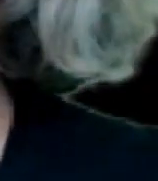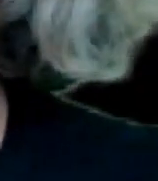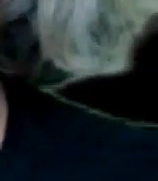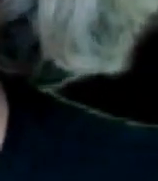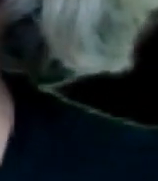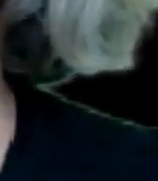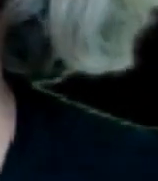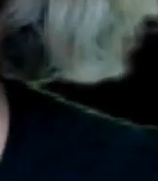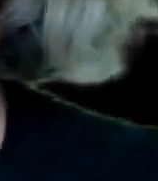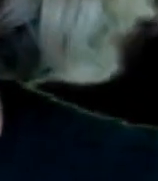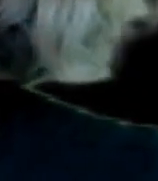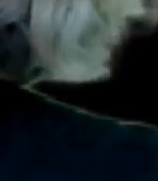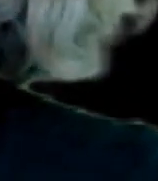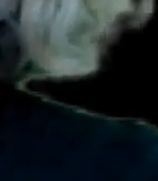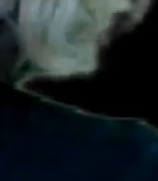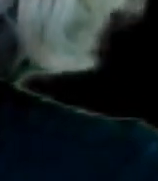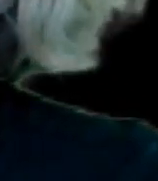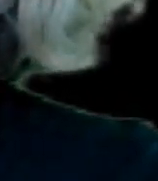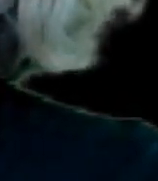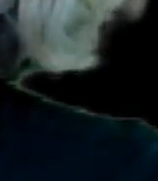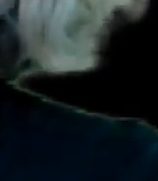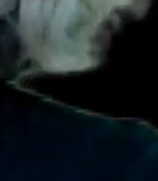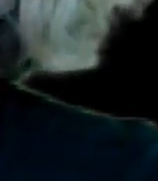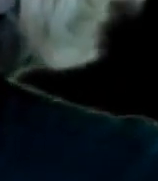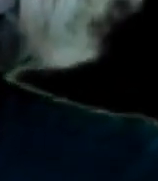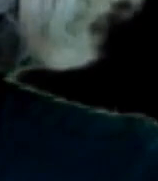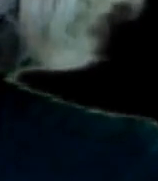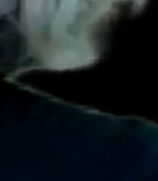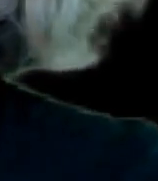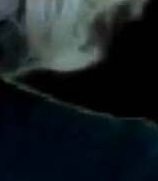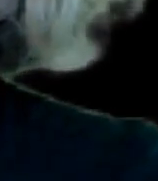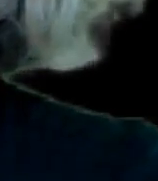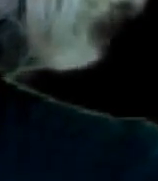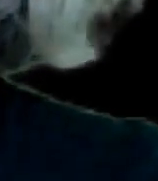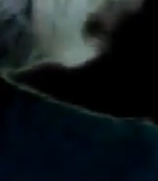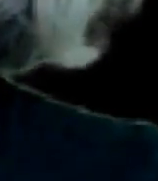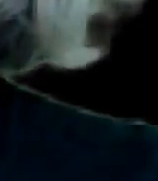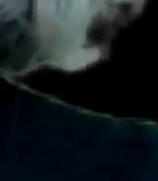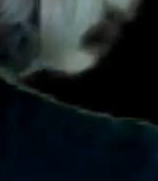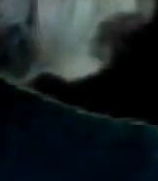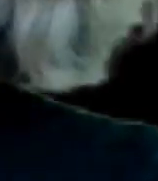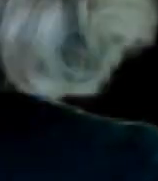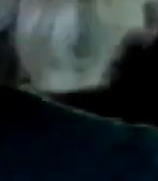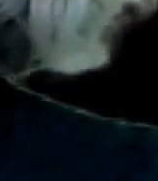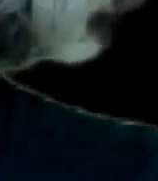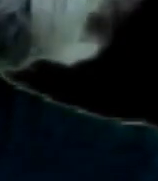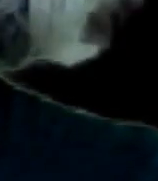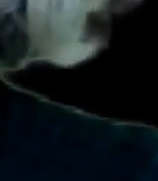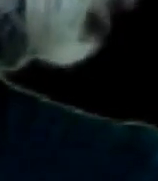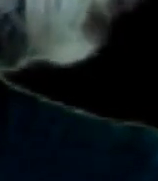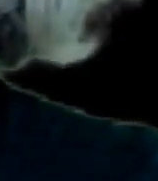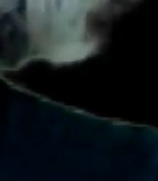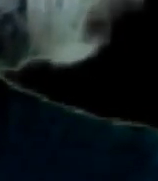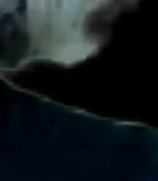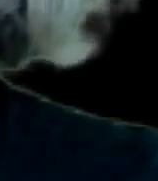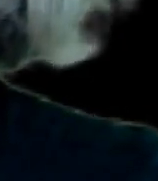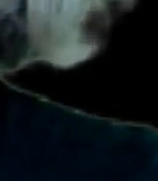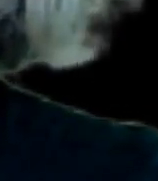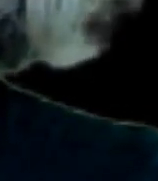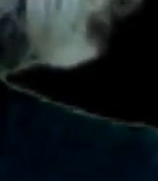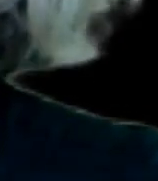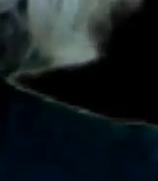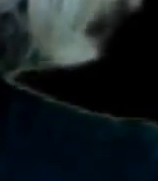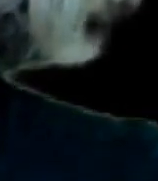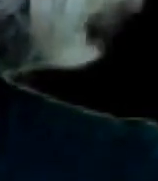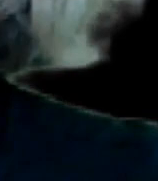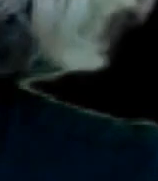ejemplo Este Serrano Y el El Juca No sé si el Juca Creo que no es periodista ¿Verdad? El Juca No